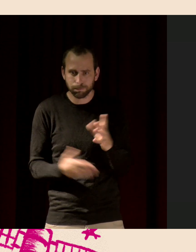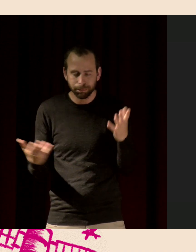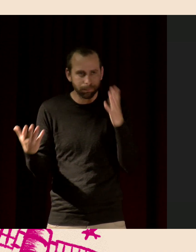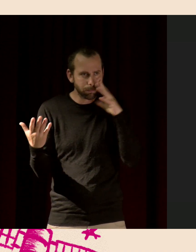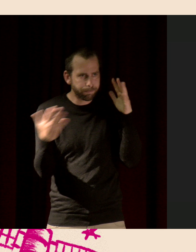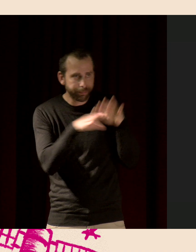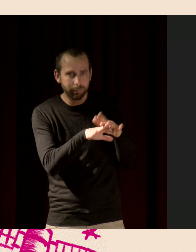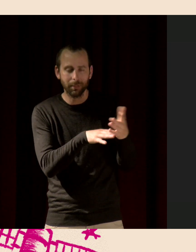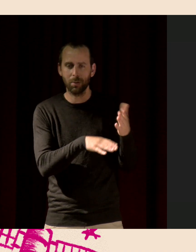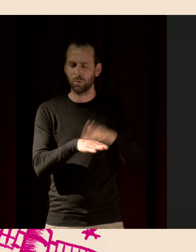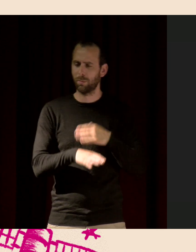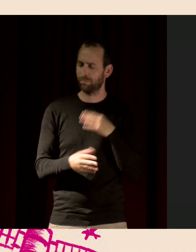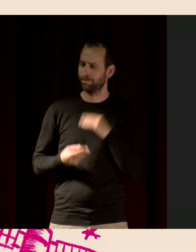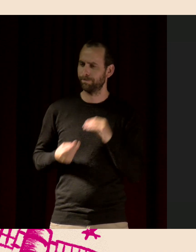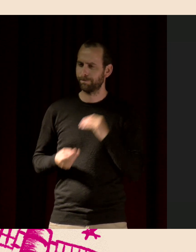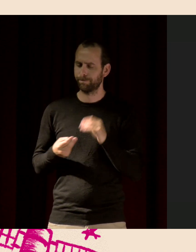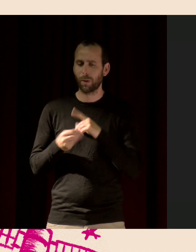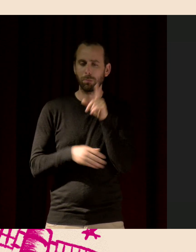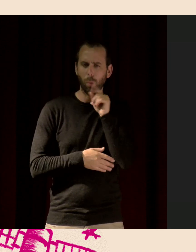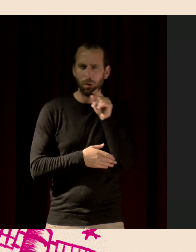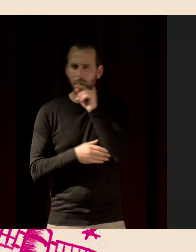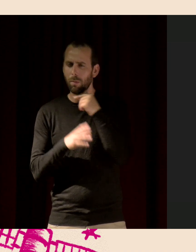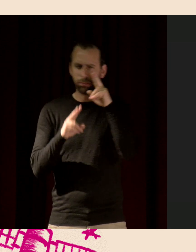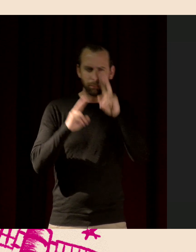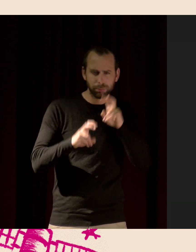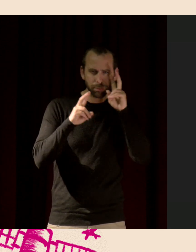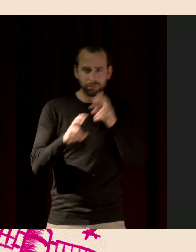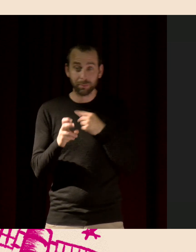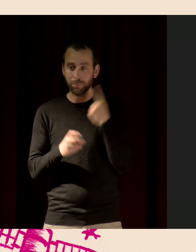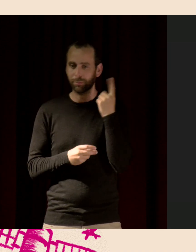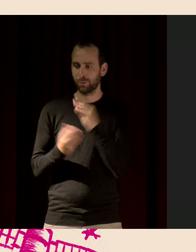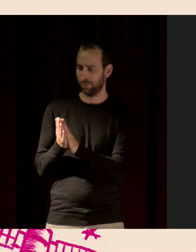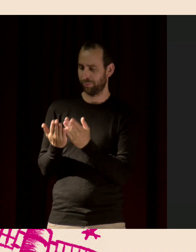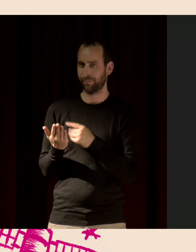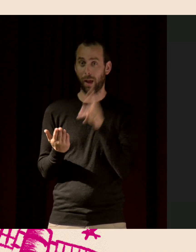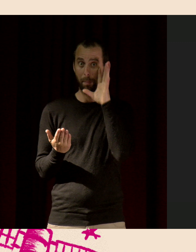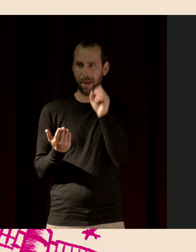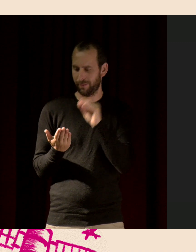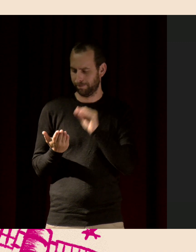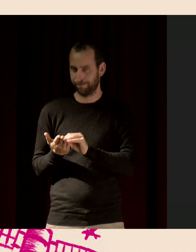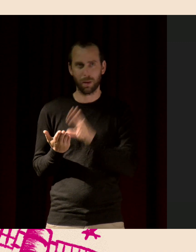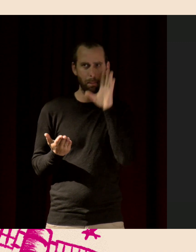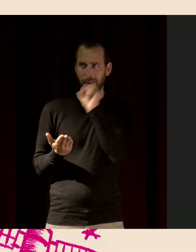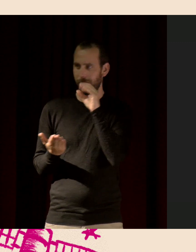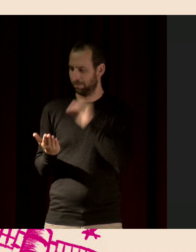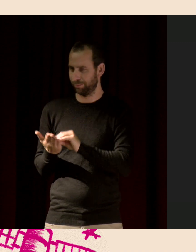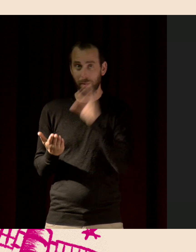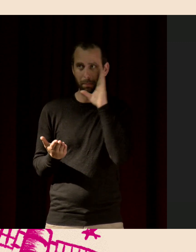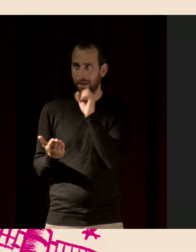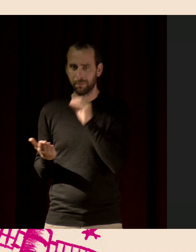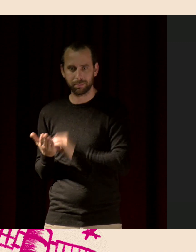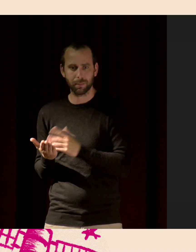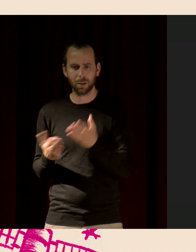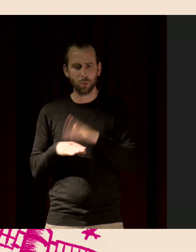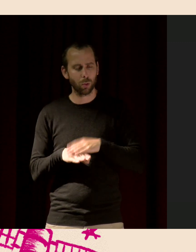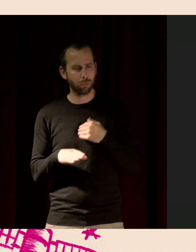me suis dit, vous savez, quand on est ornithologue, on fait des listes, on dit qu'on coche les oiseaux que l'on a vus à un certain endroit. Et je me dit, est-ce que j'ai le